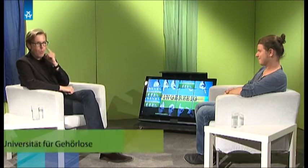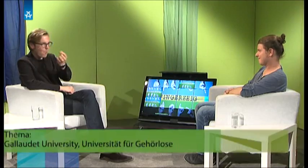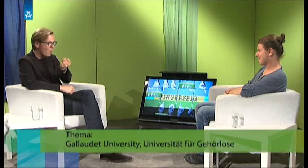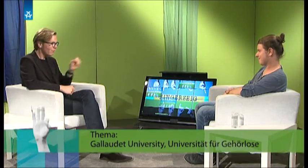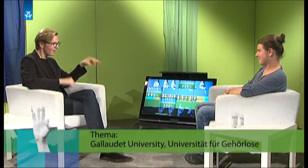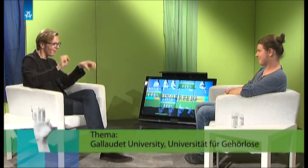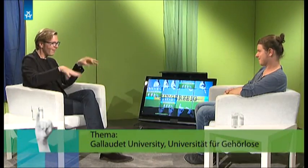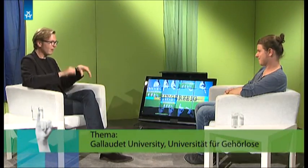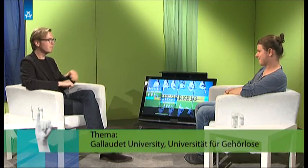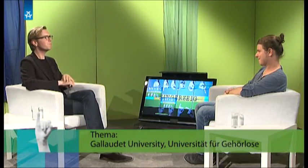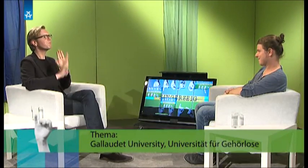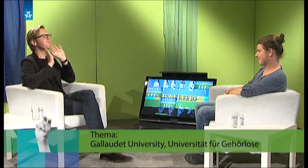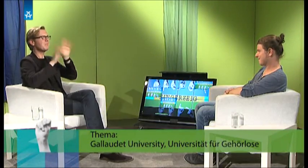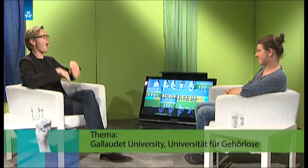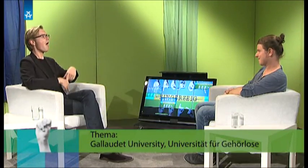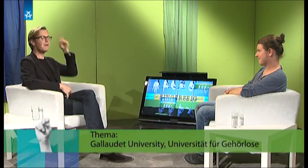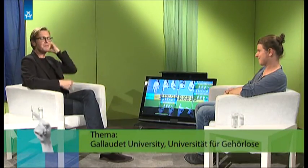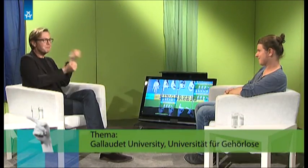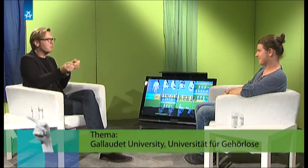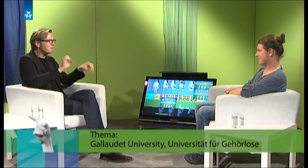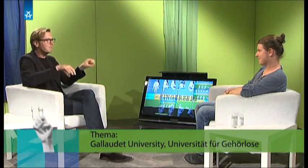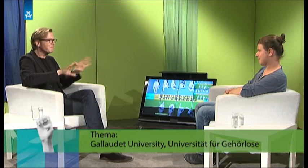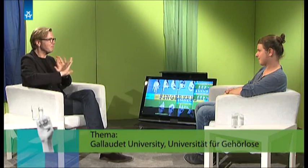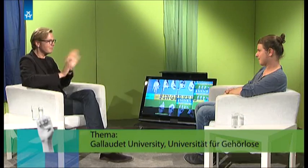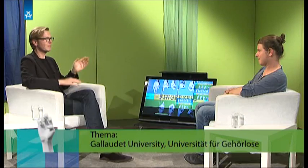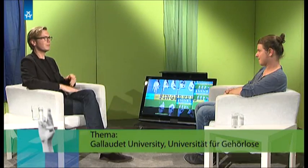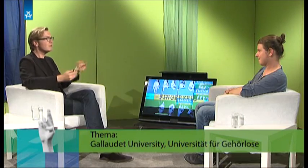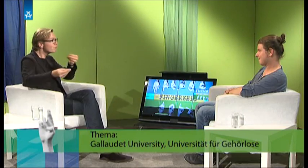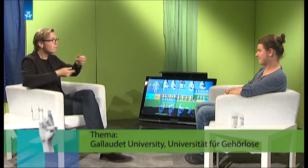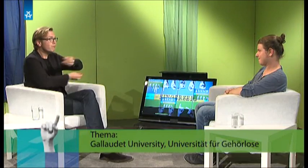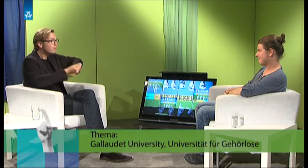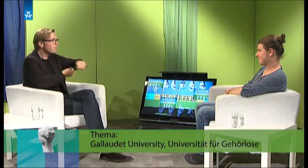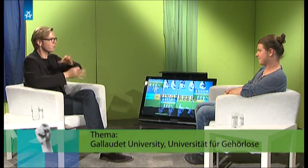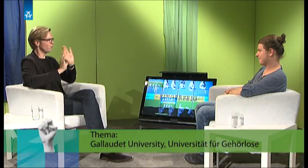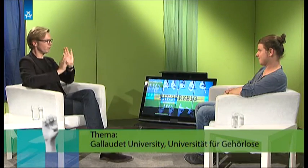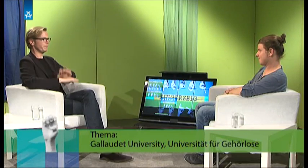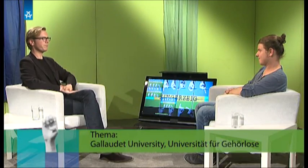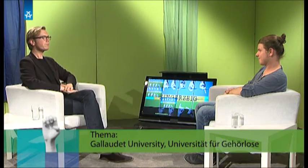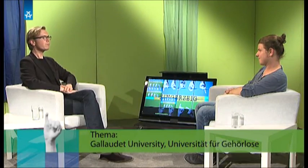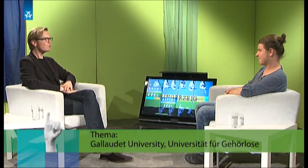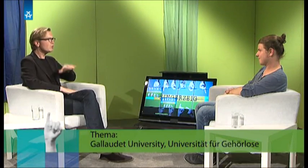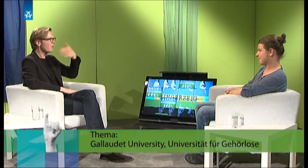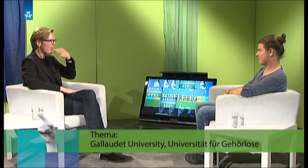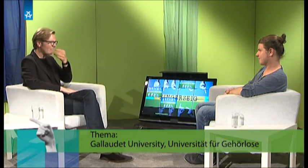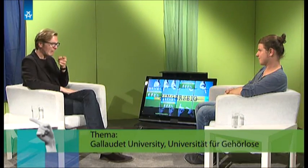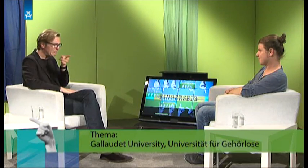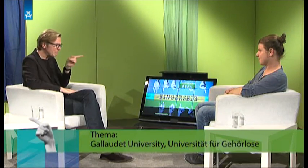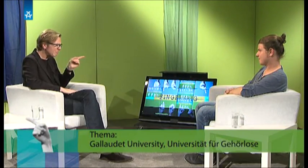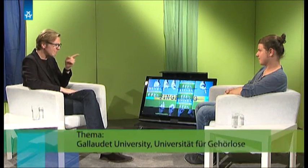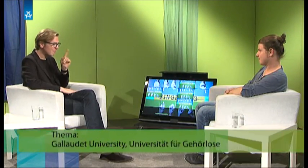Das wollte ich schon auch wissen. Und der Kurs lief gebärdensprachlich durch. Und dann habe ich dann mal gefragt, sag mal, wer ist hier eigentlich taub und wer ist hier hörend? Und